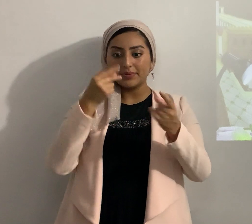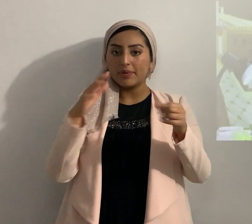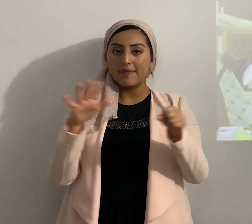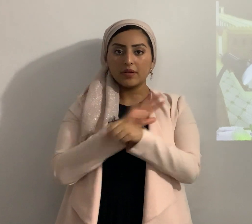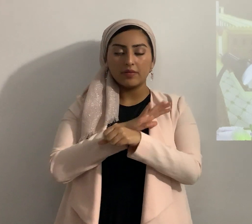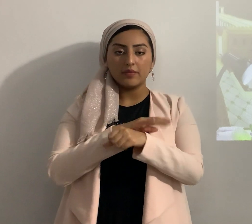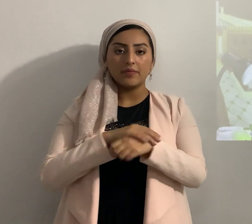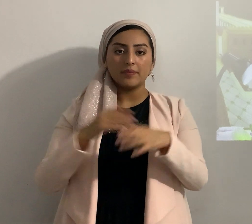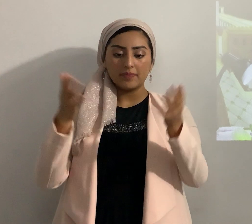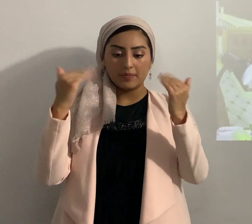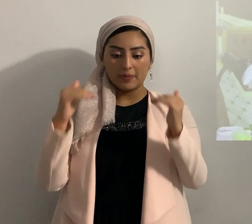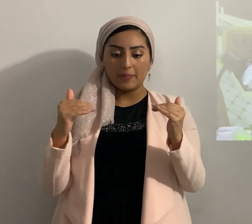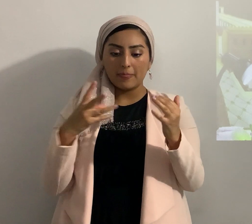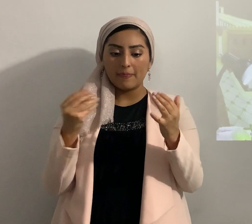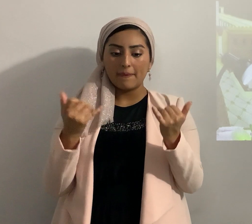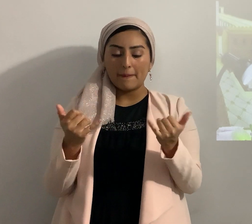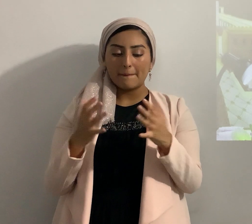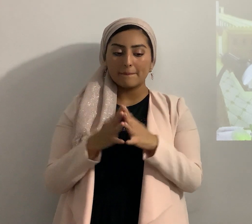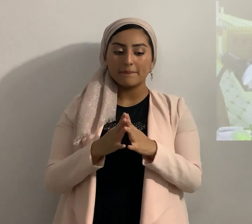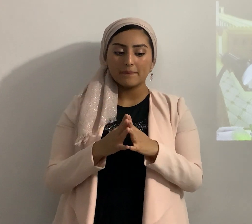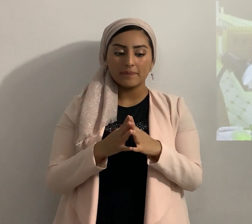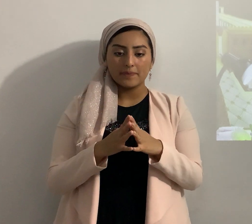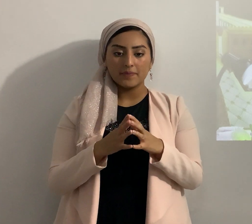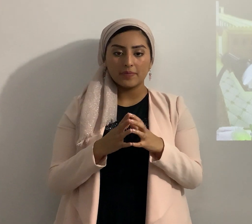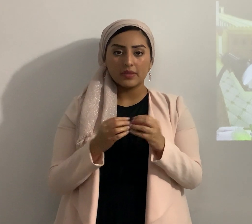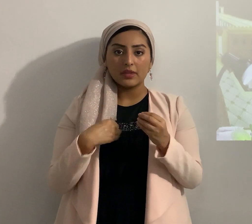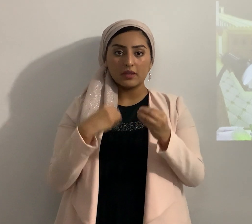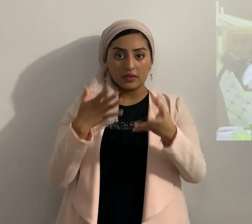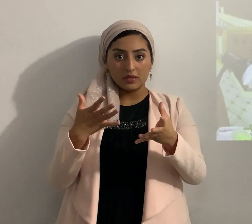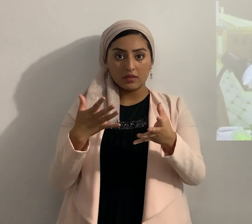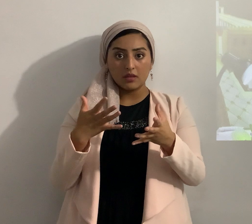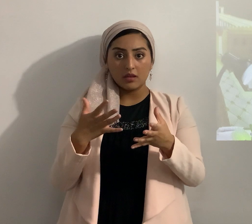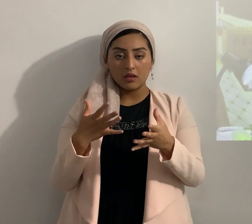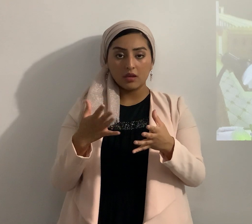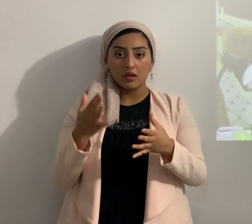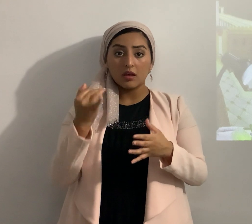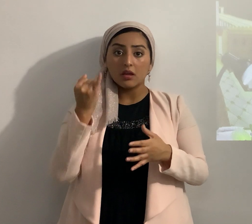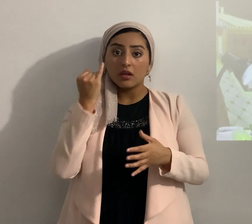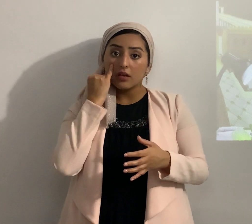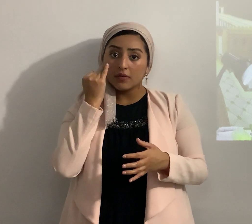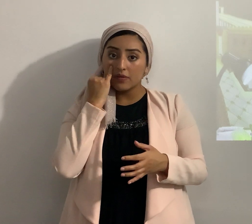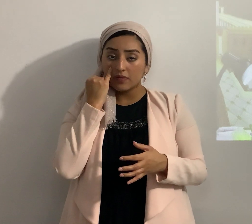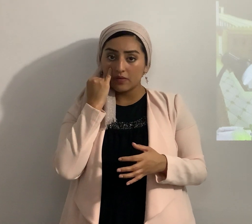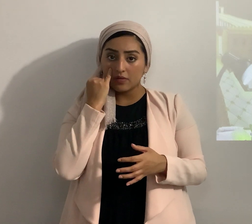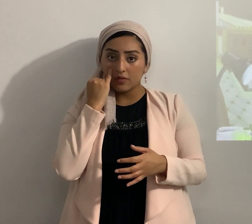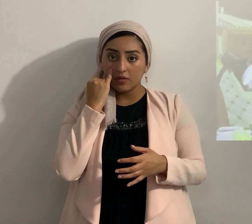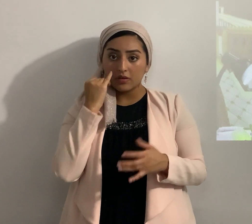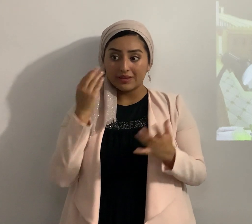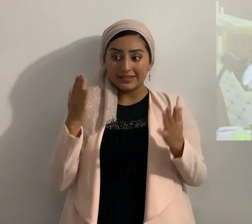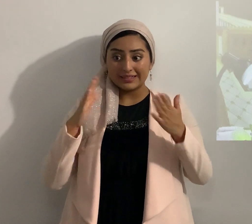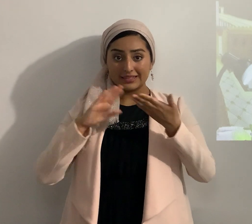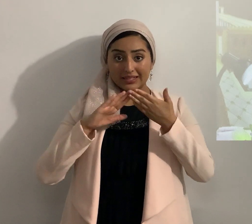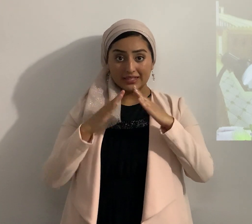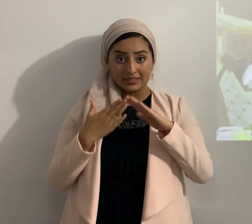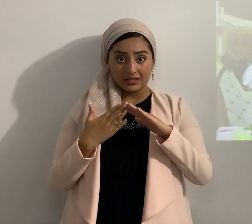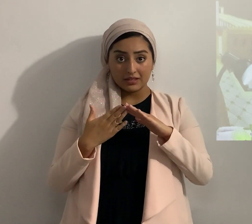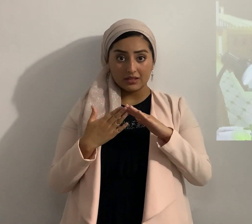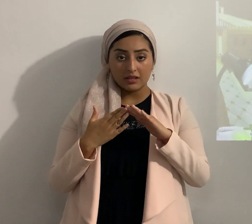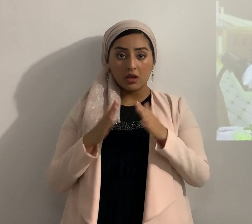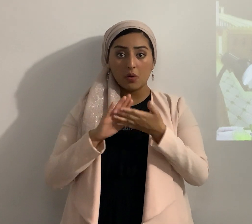y entonces el mensaje es si si si esta ciudad iba a ser destruida que